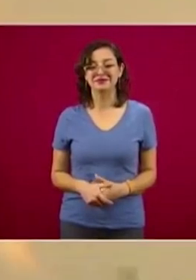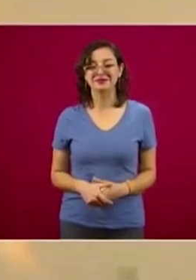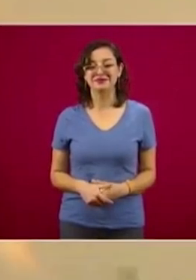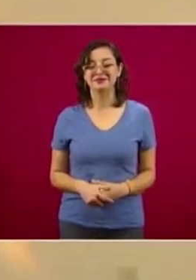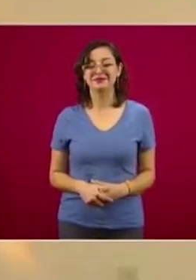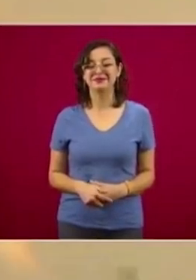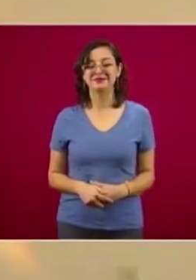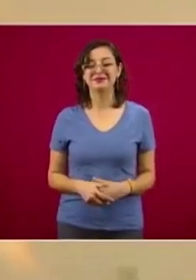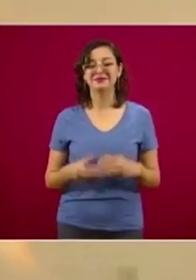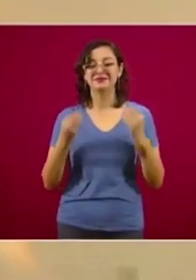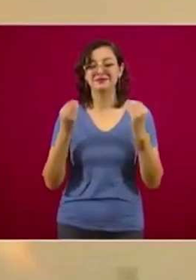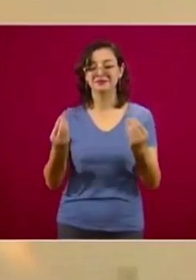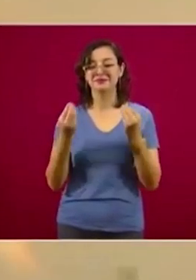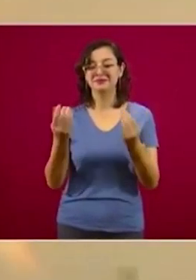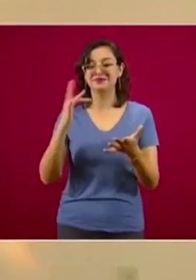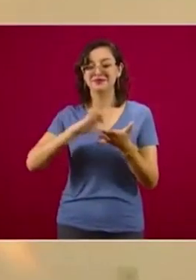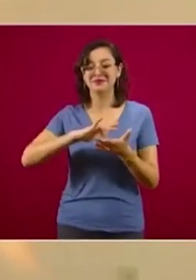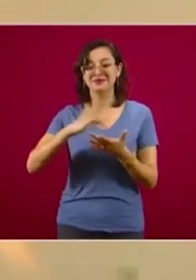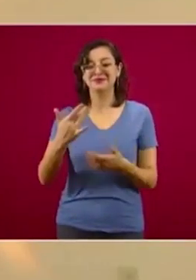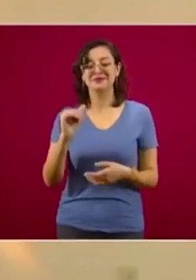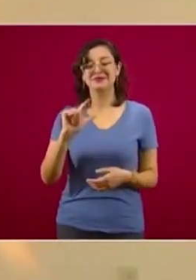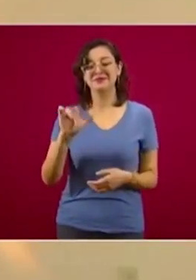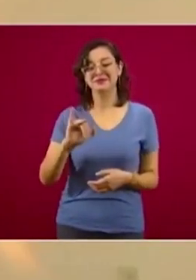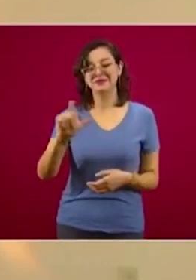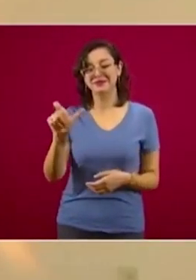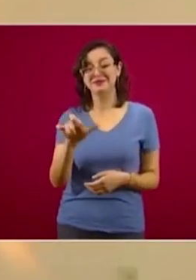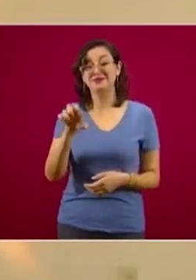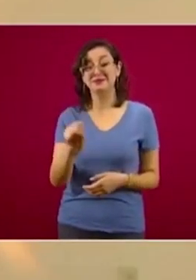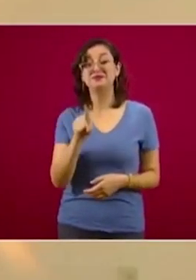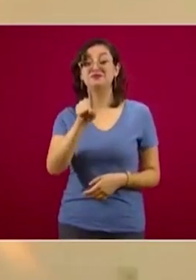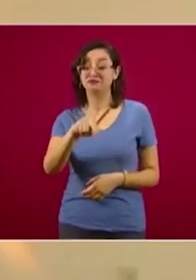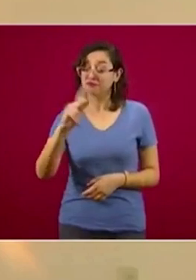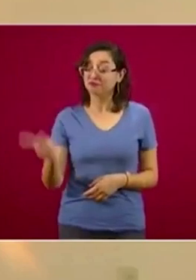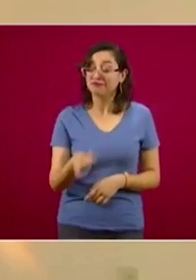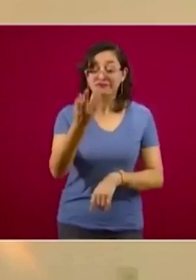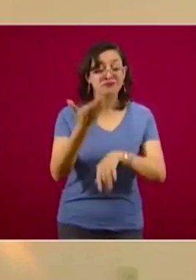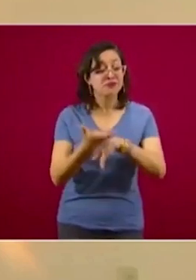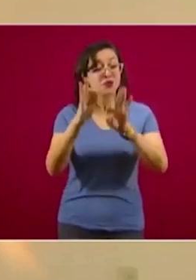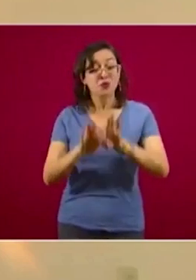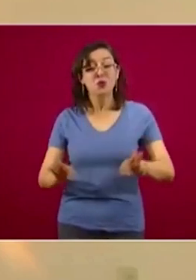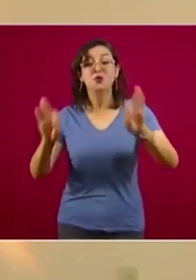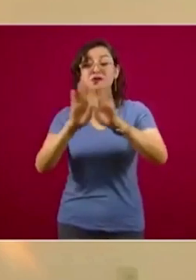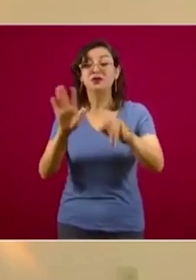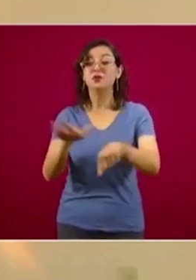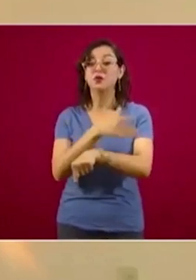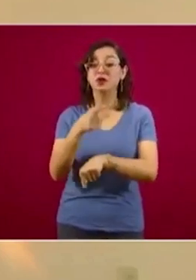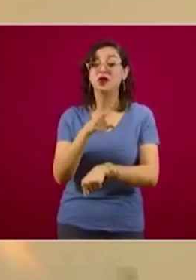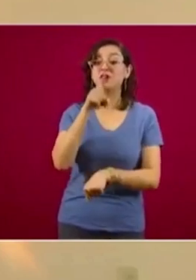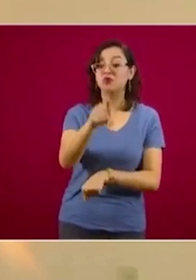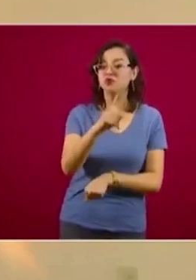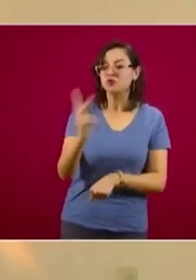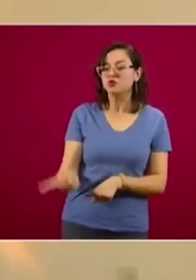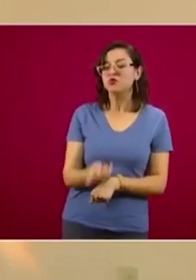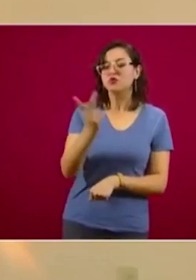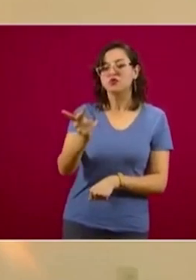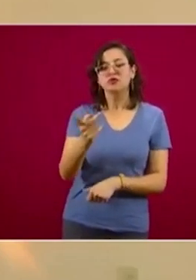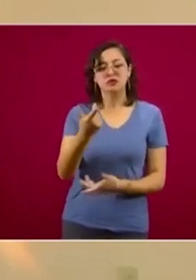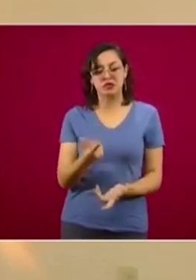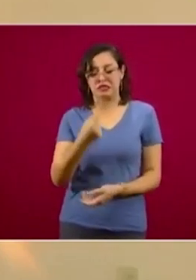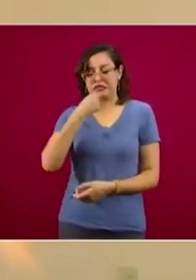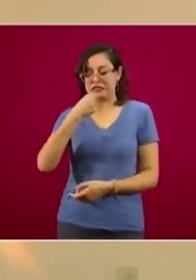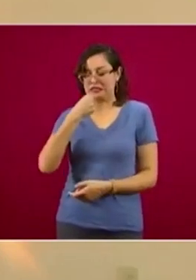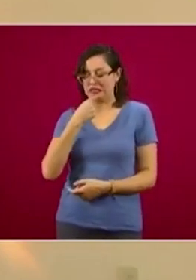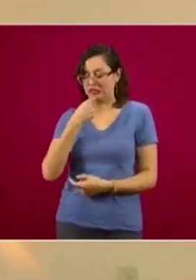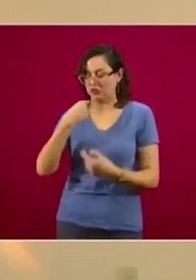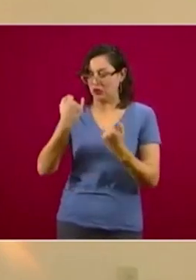Muchas gracias, Alexis. Tu pregunta es muy importante, porque tu pregunta nos hace pensar. Tú dices un niño como yo,